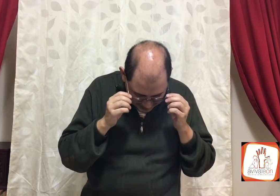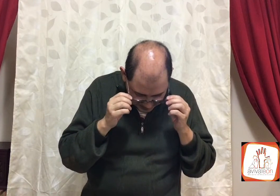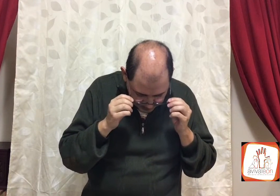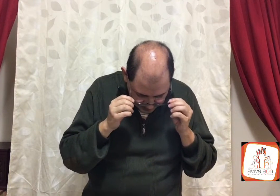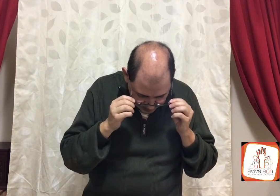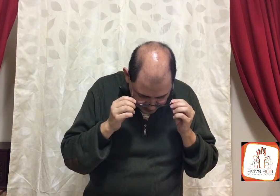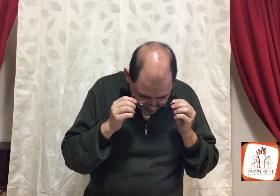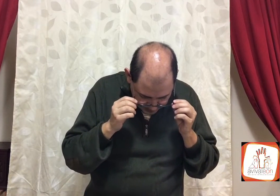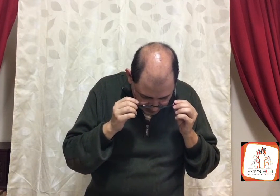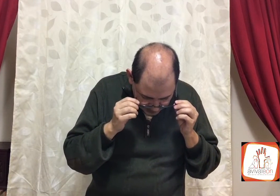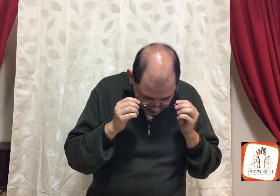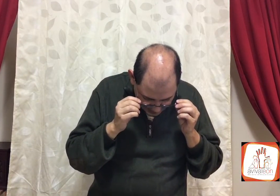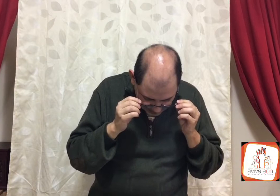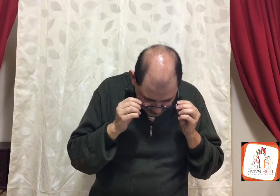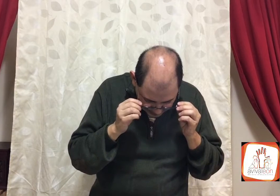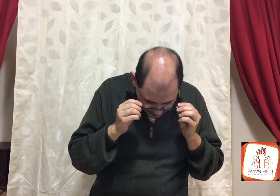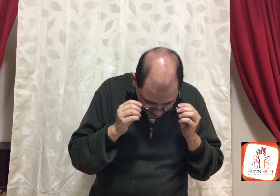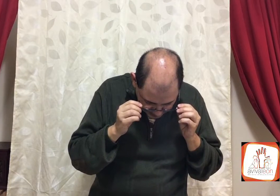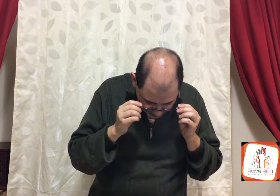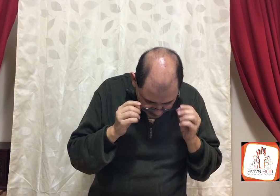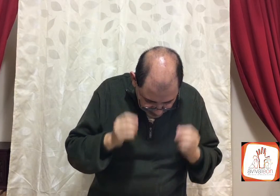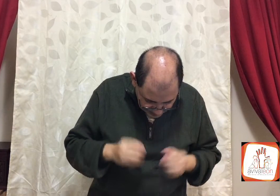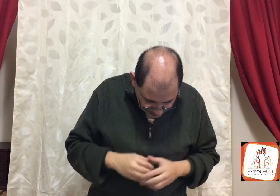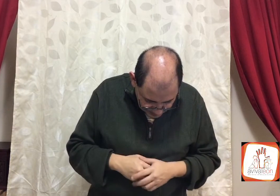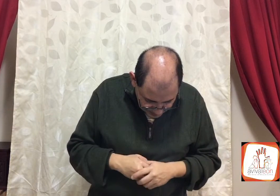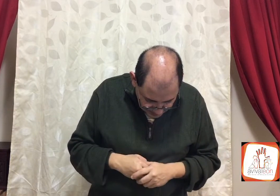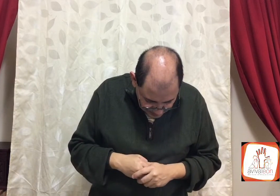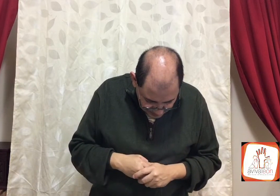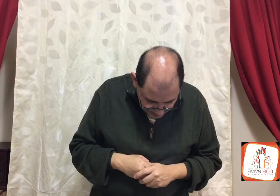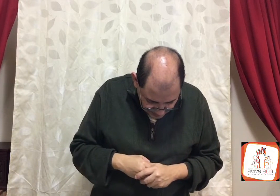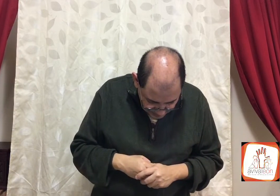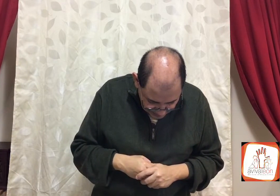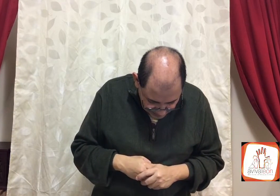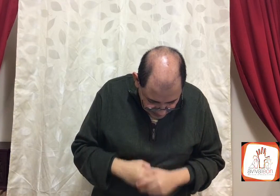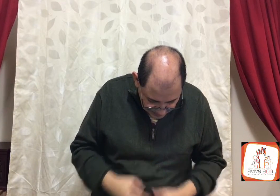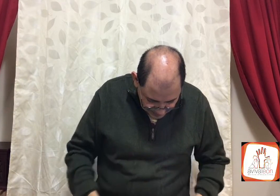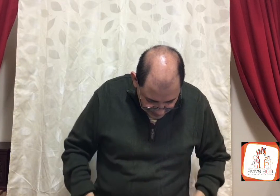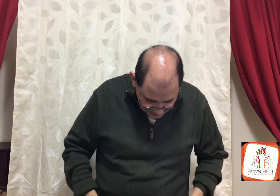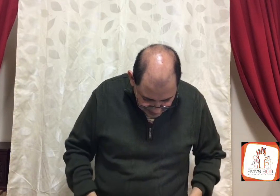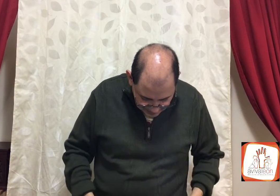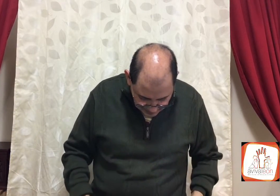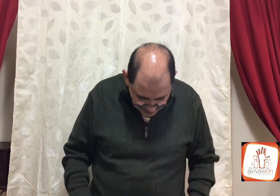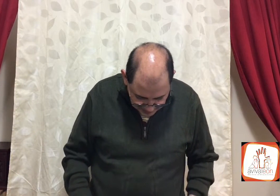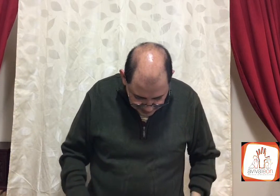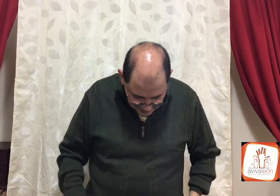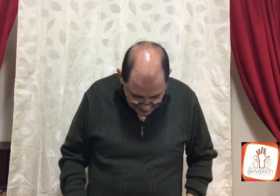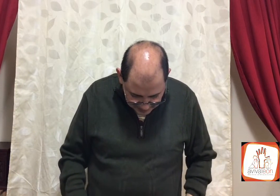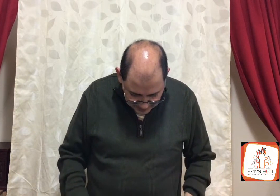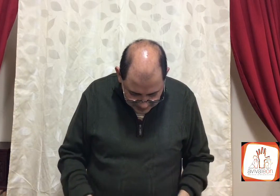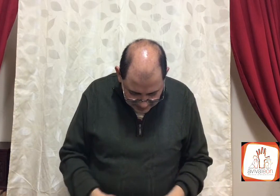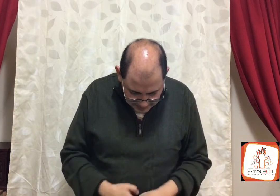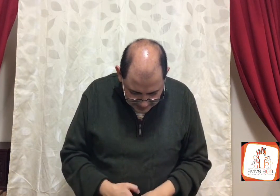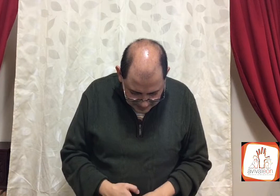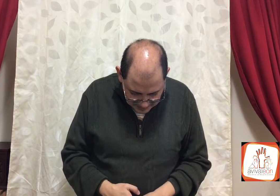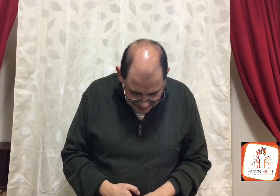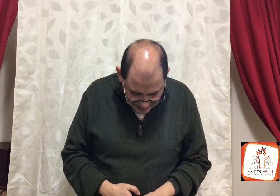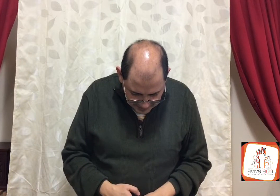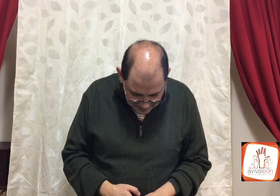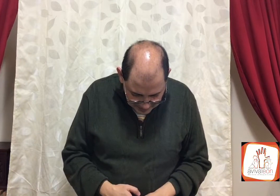los mil cien ciclos de plata que te fueron hurtados, acerca de los cuales maldijiste y de los cuales